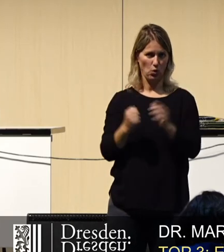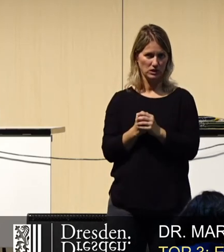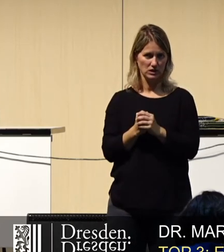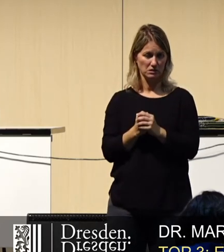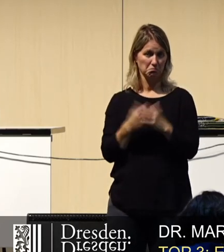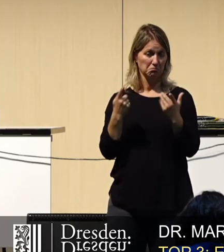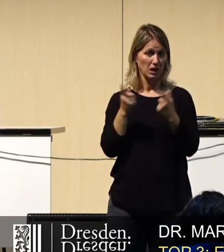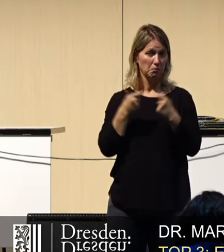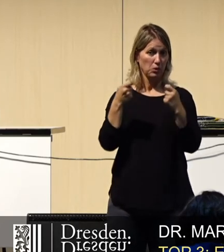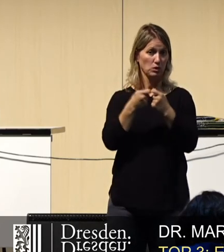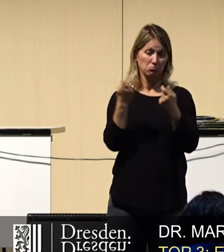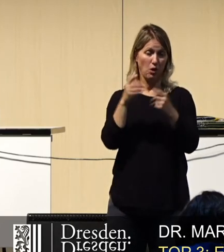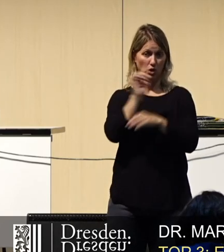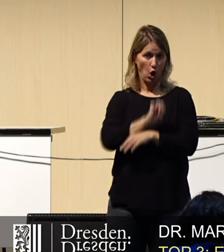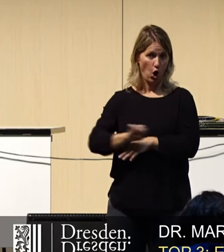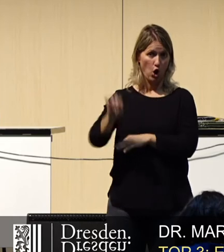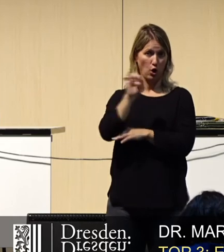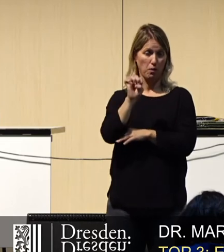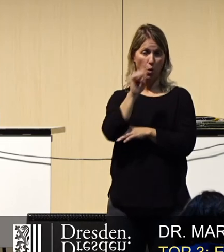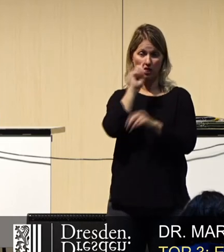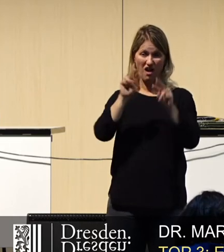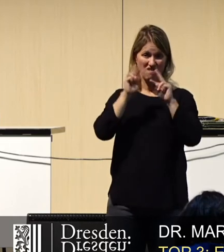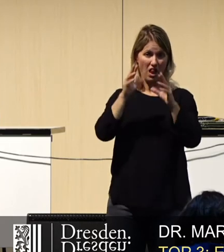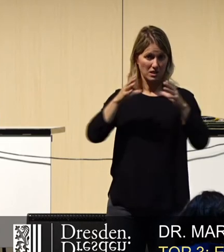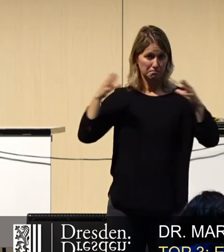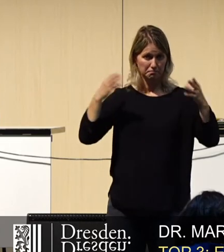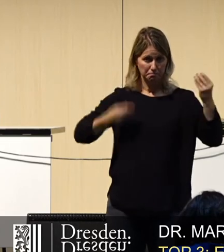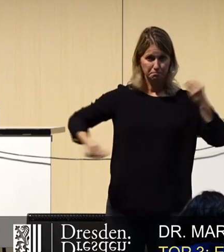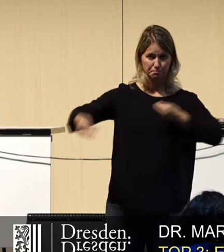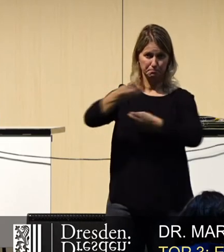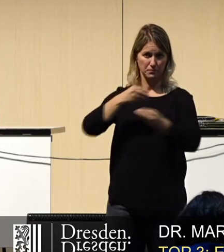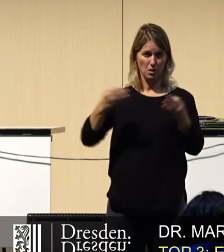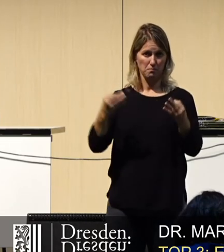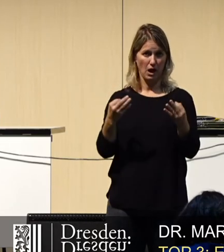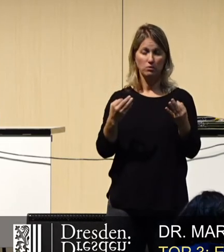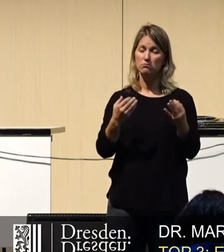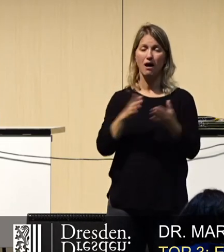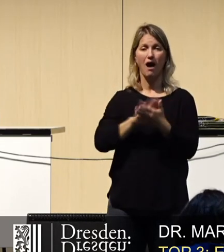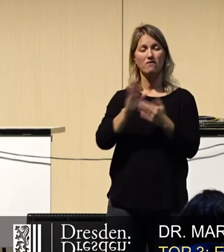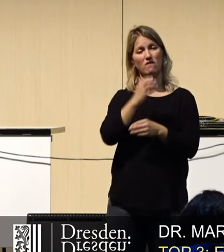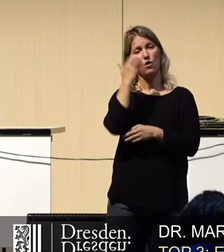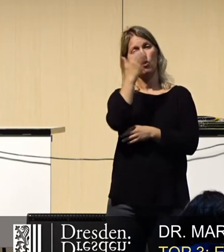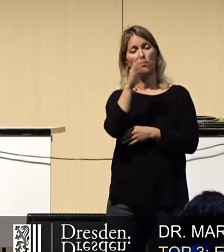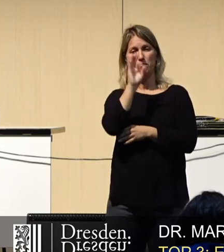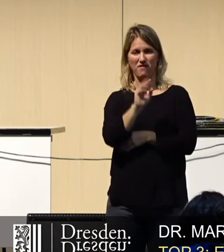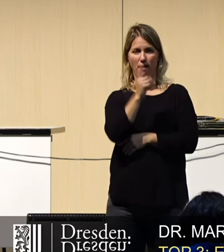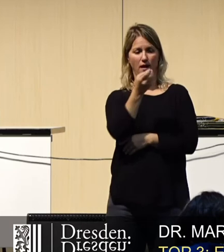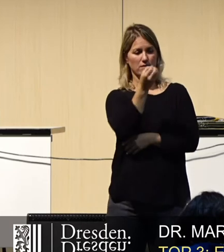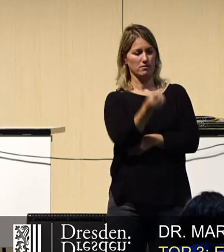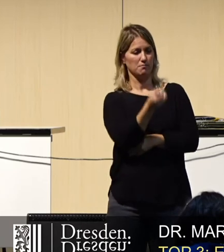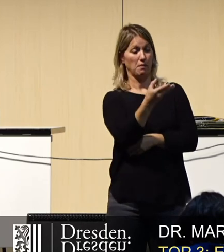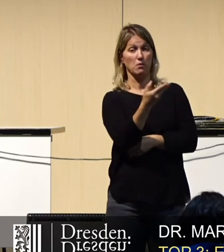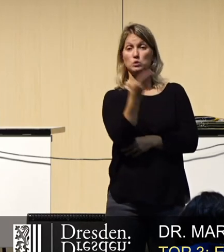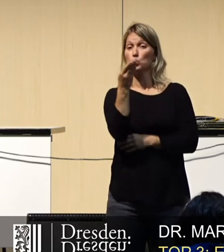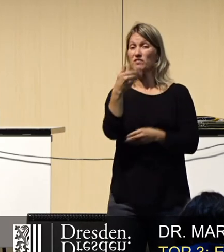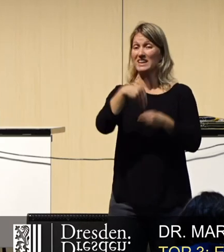Bundes-, wenn nicht sogar auf europäischer oder noch höherer Ebene. Stellen wir uns einmal nur ein mögliches Szenario vor, so wird die Zukunft nicht unbedingt